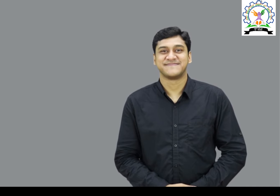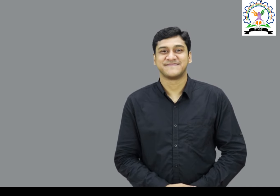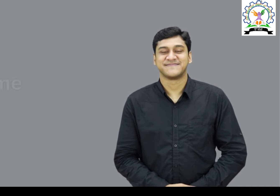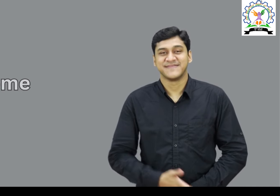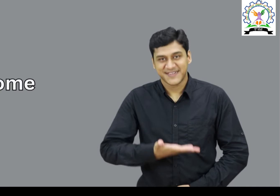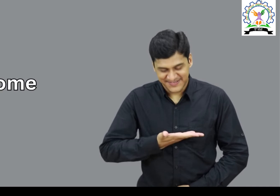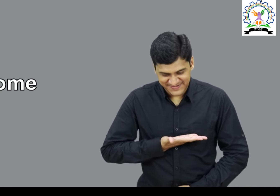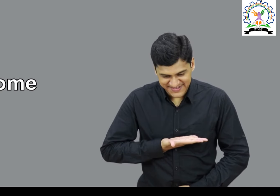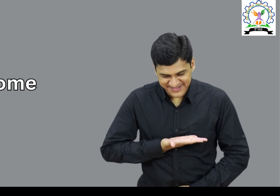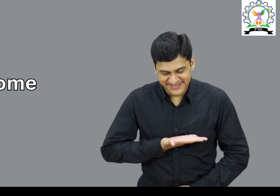वेलकुम